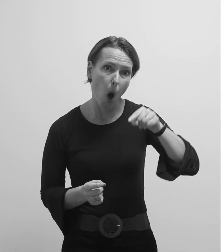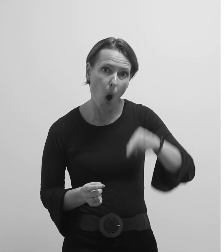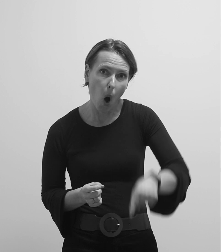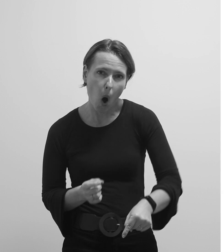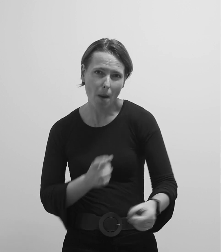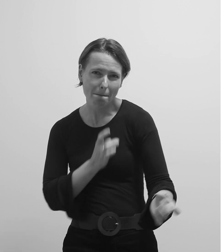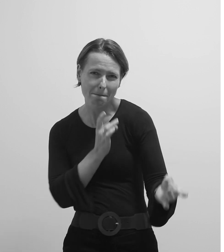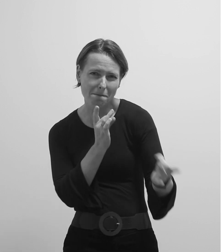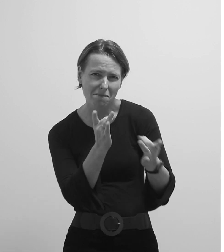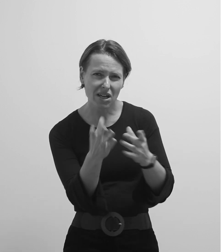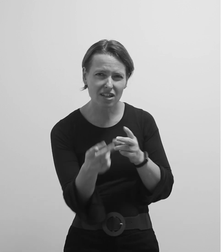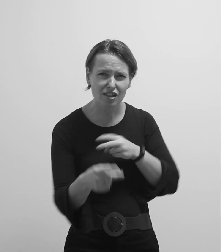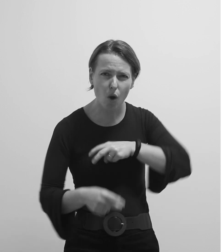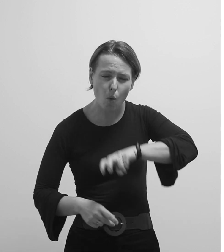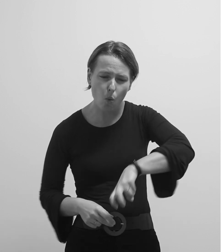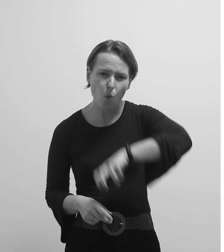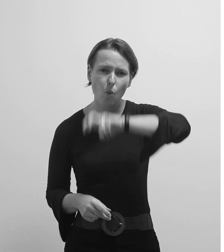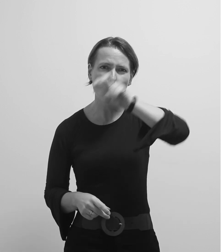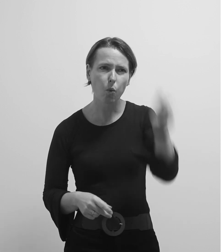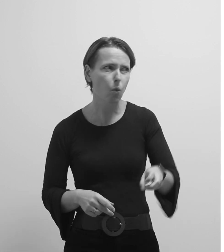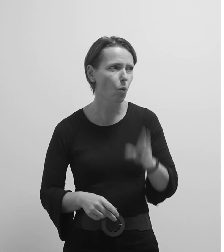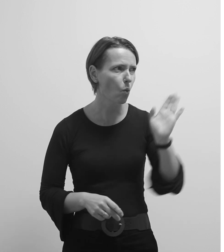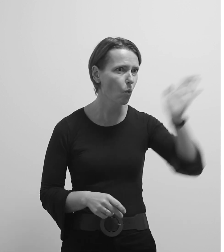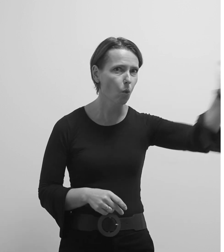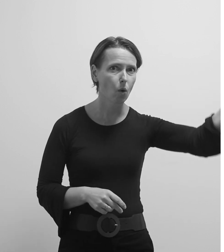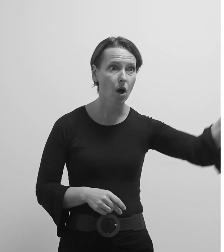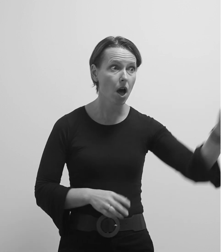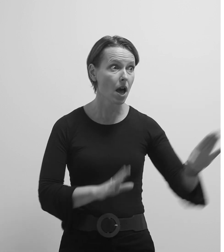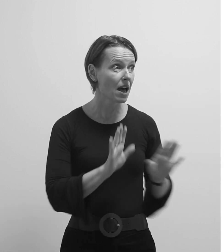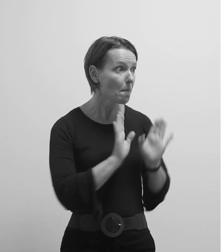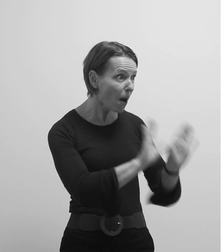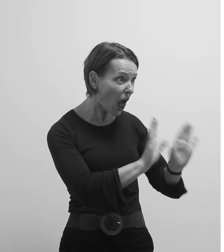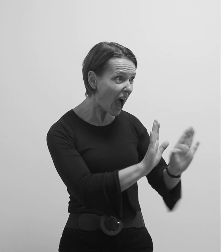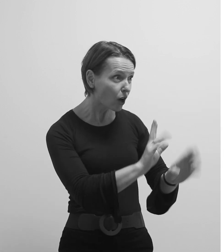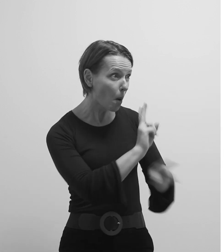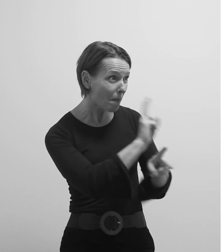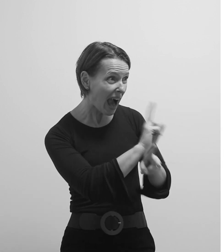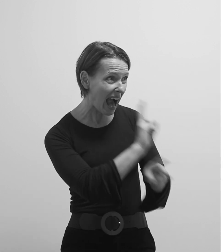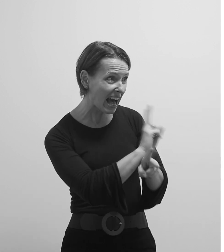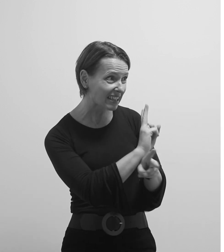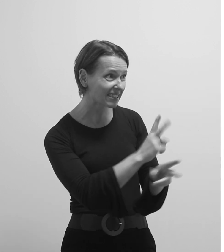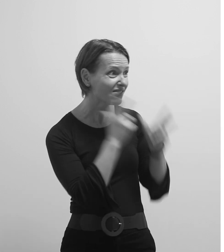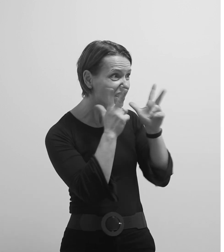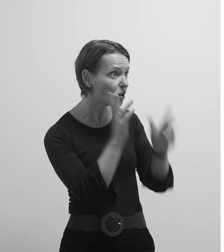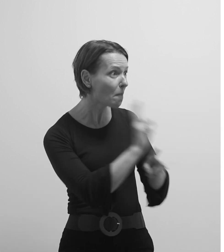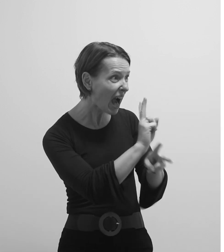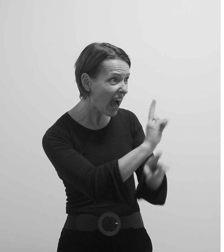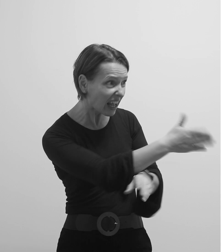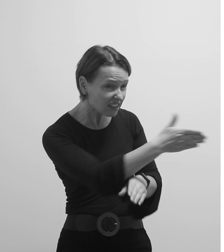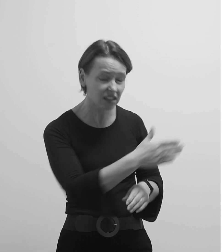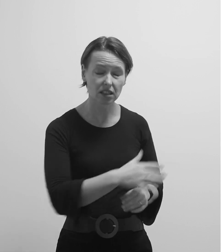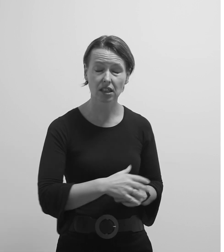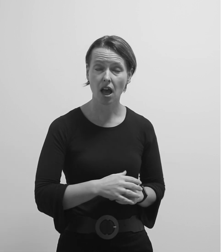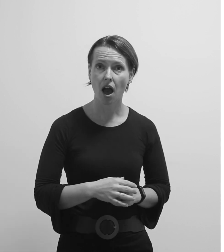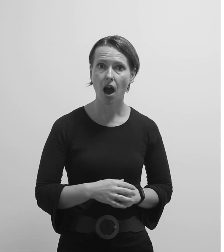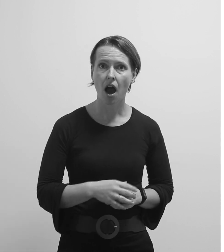Gnom je strašno brz. Stani! Pazi! Povičem.